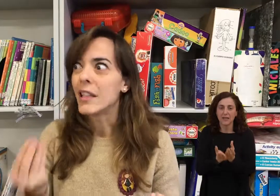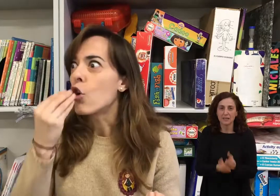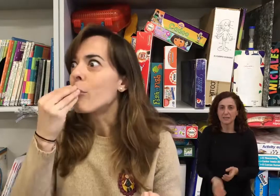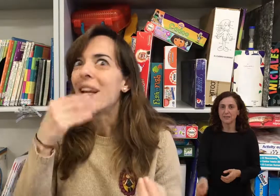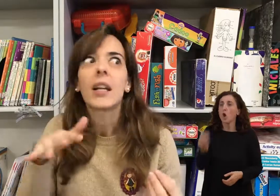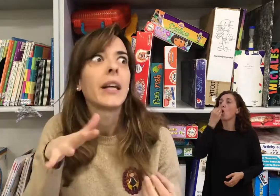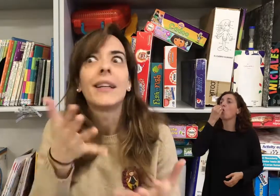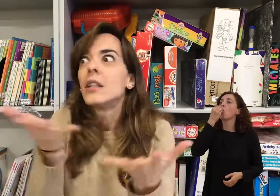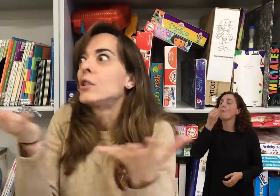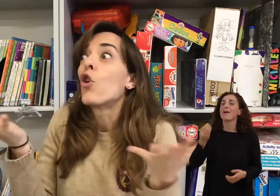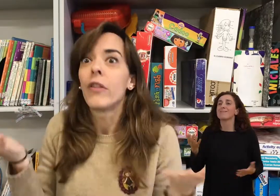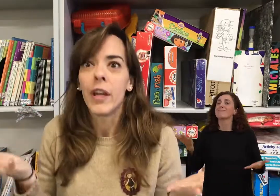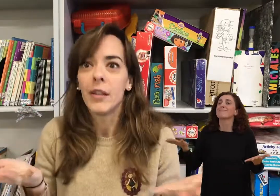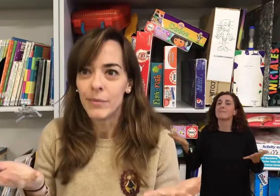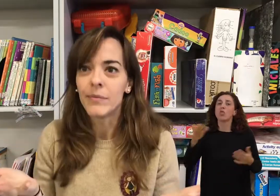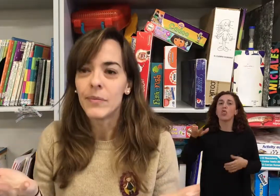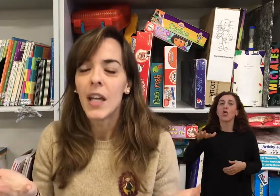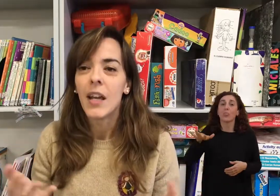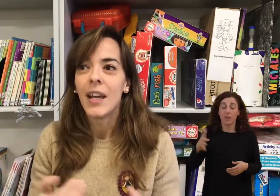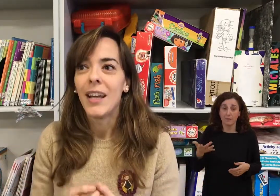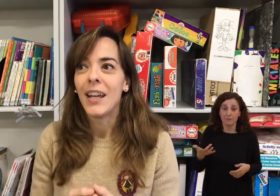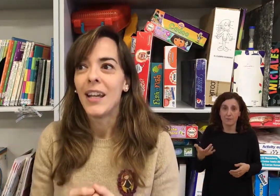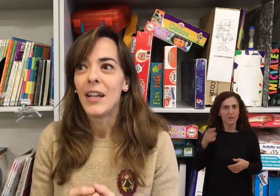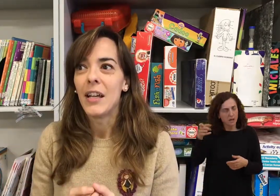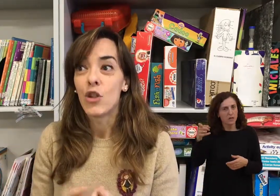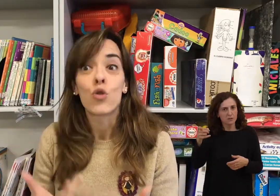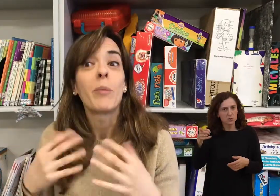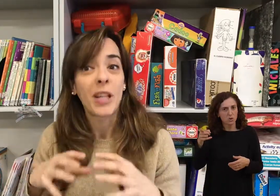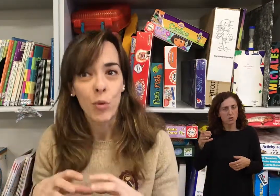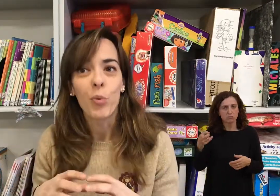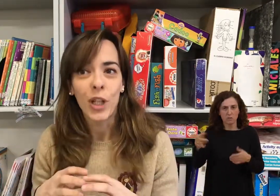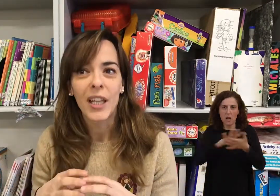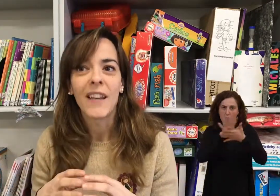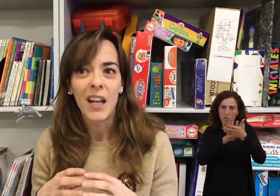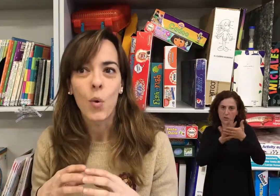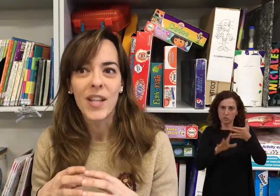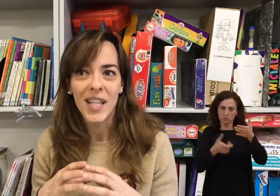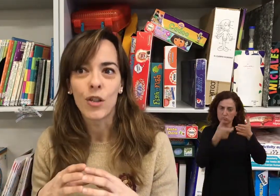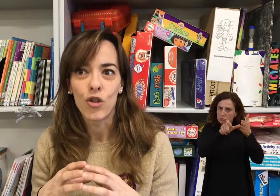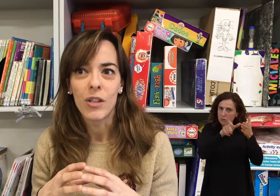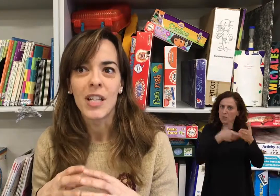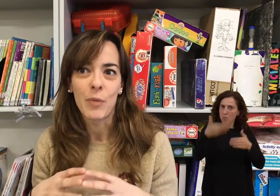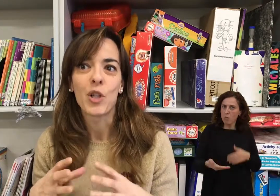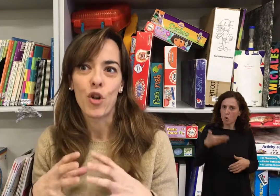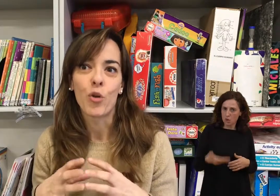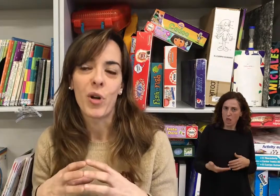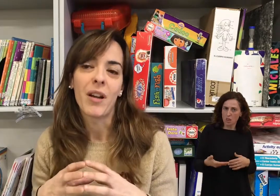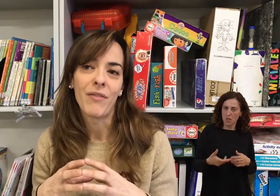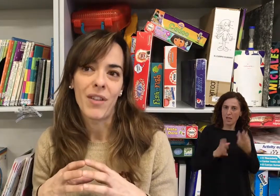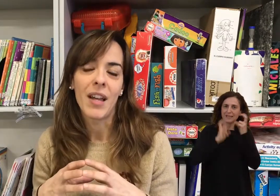comer, dónde. Eso es una parte muy importante de la lengua de signos, esa expresión corporal y facial.